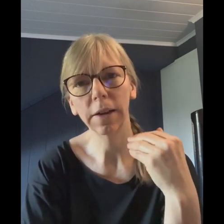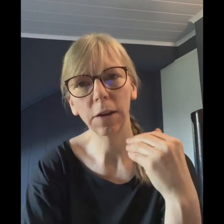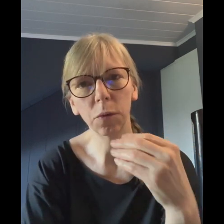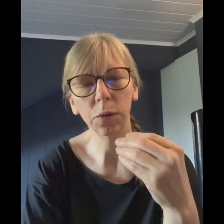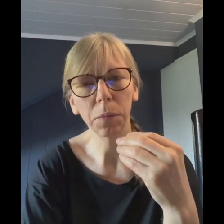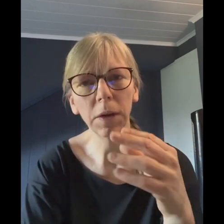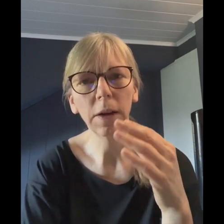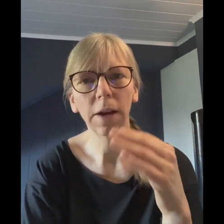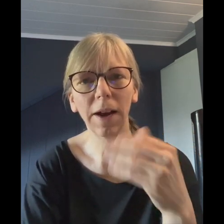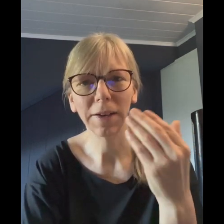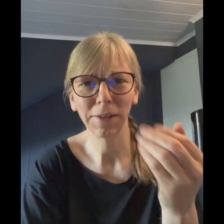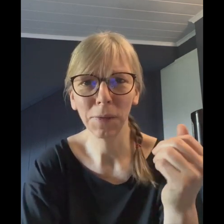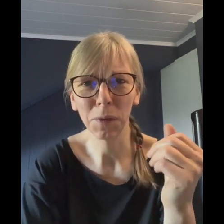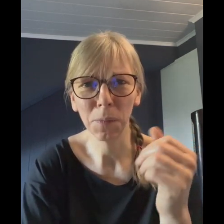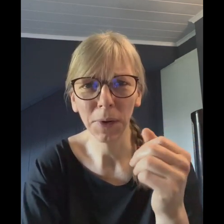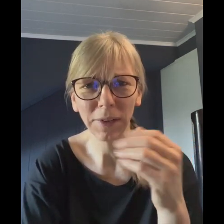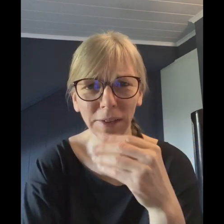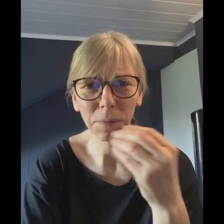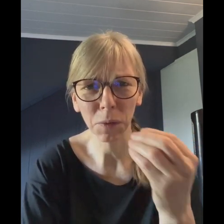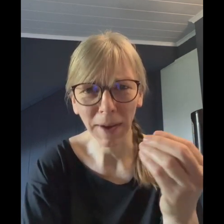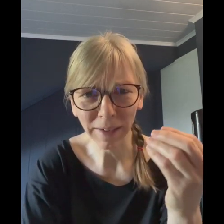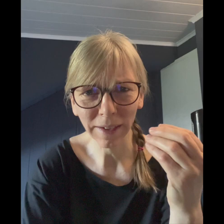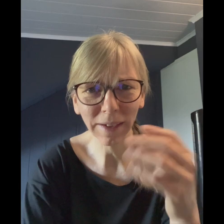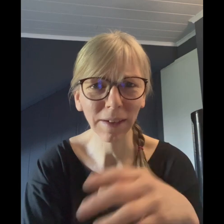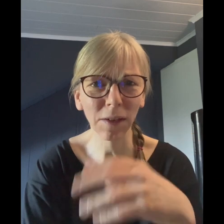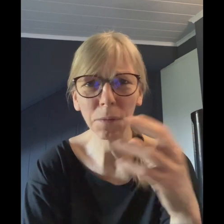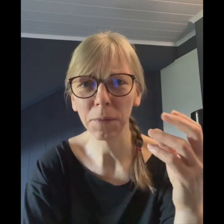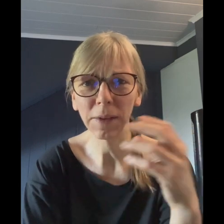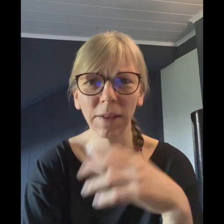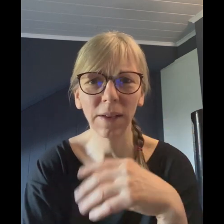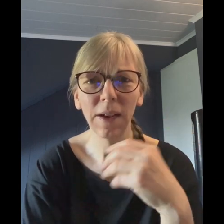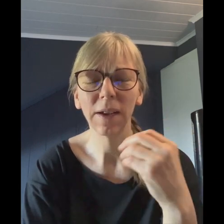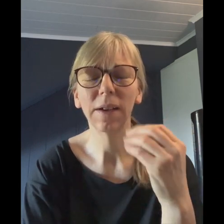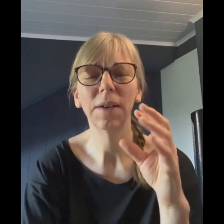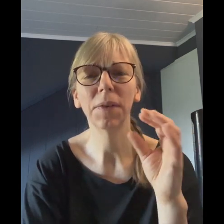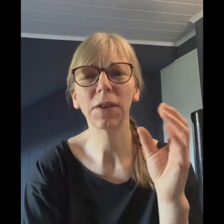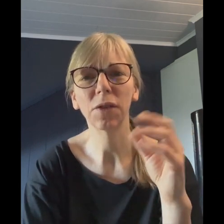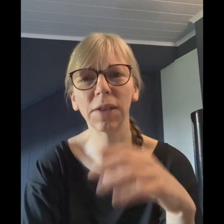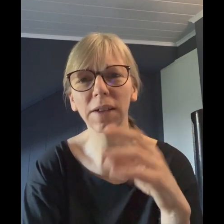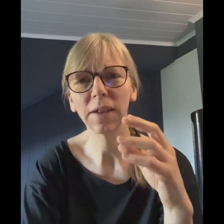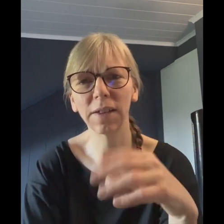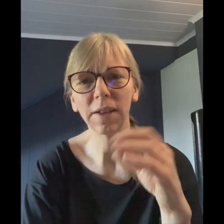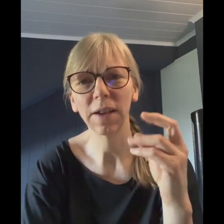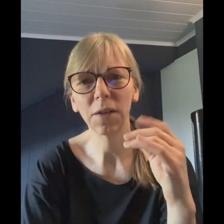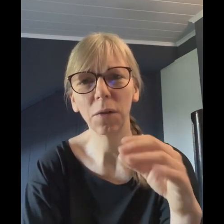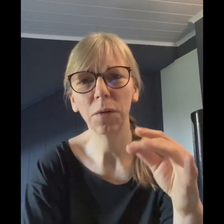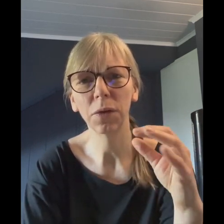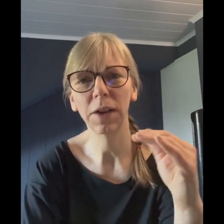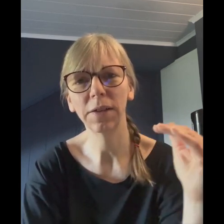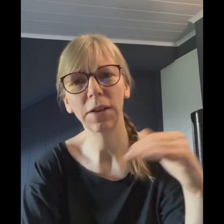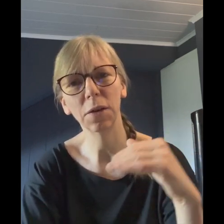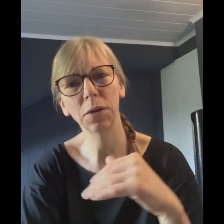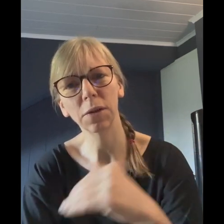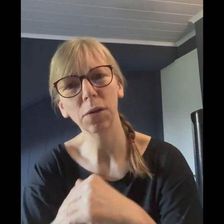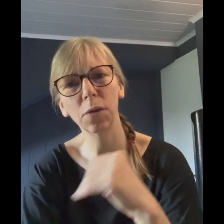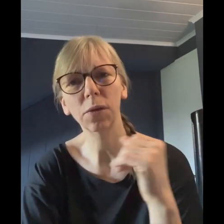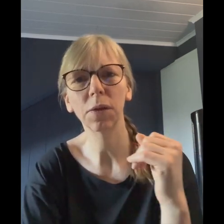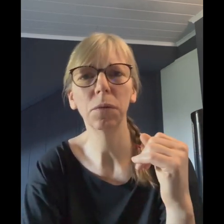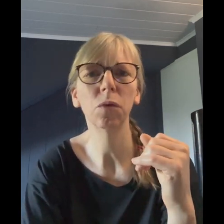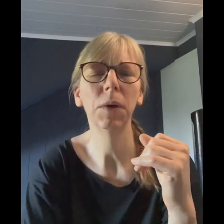Ketose bin, die Symptomatik, Kopfschmerzen, was ich schon sagte, Zittern, Unwohlsein sind ja Unterzuckerungssymptome.